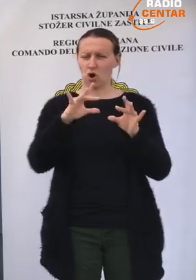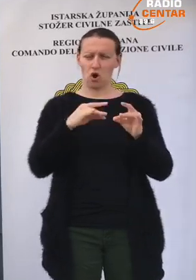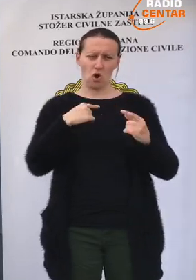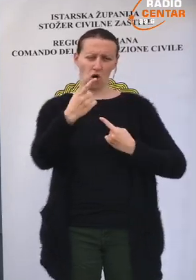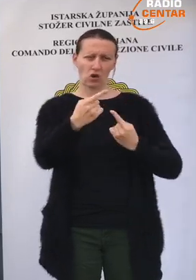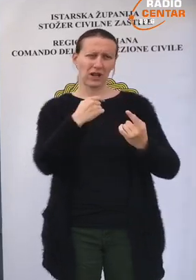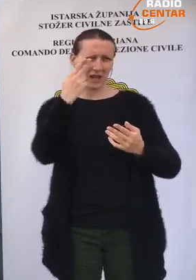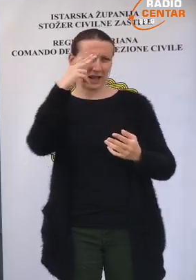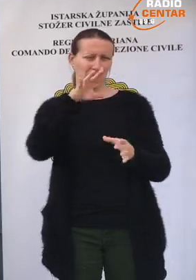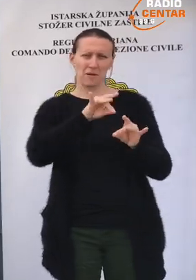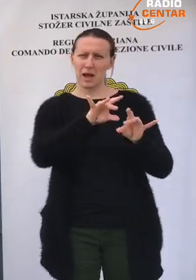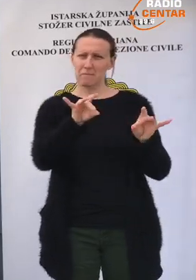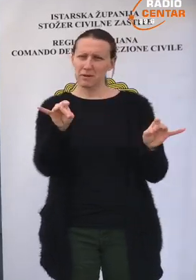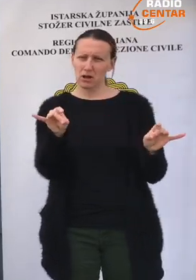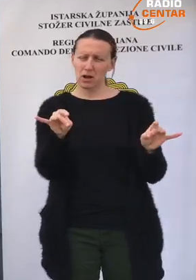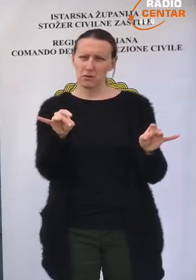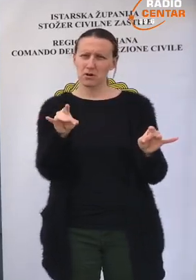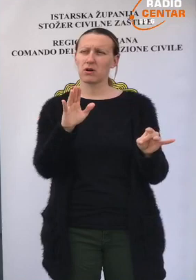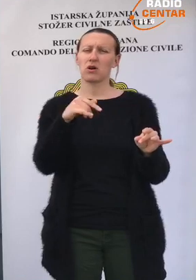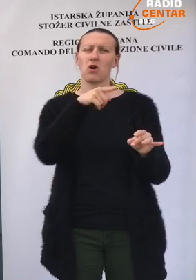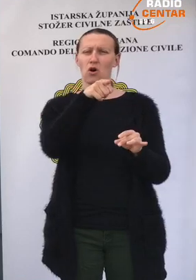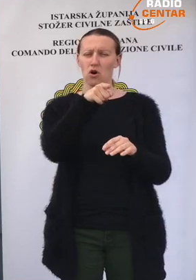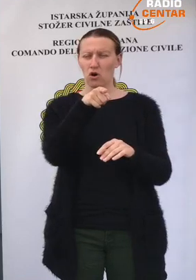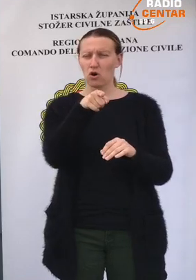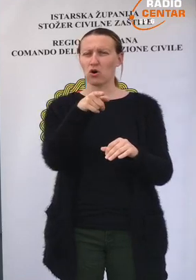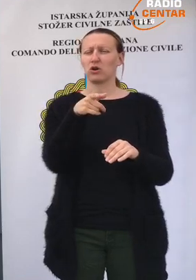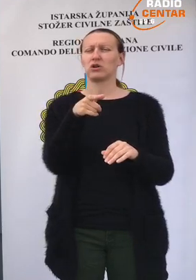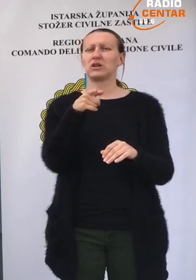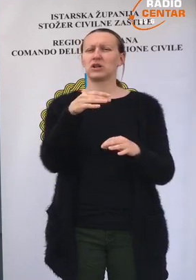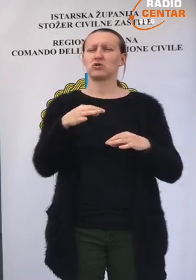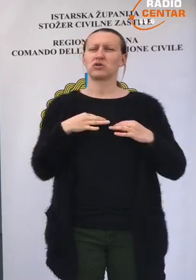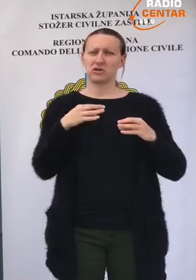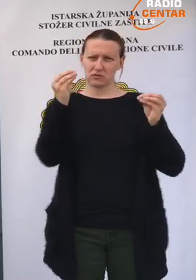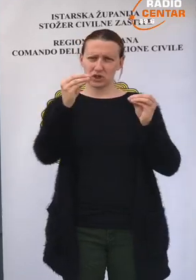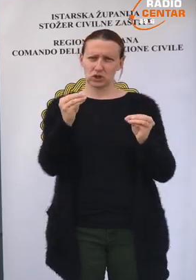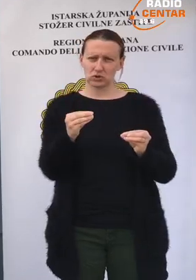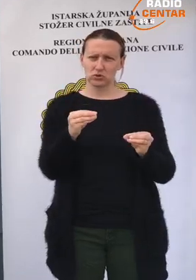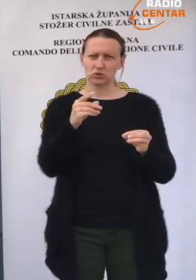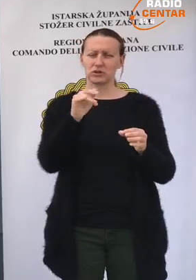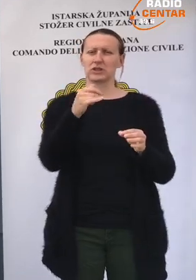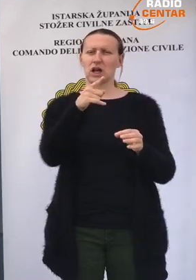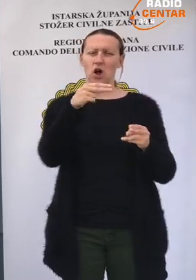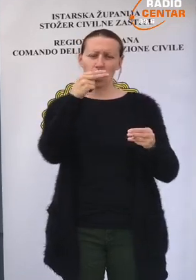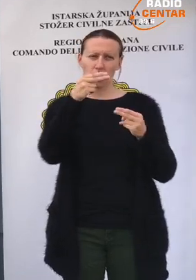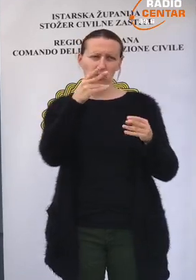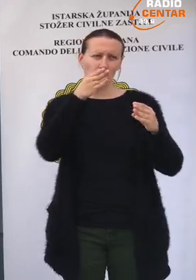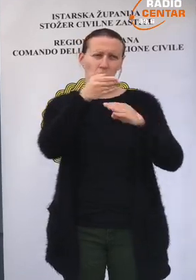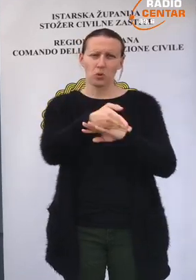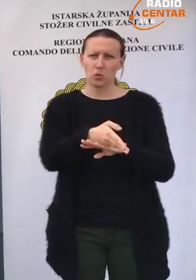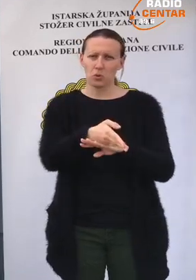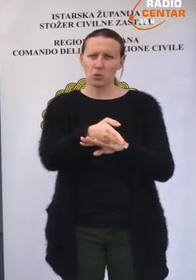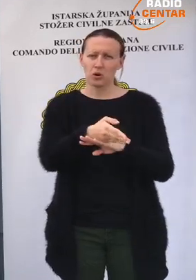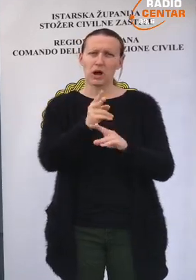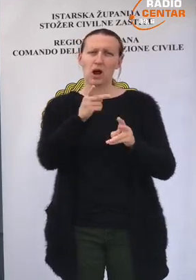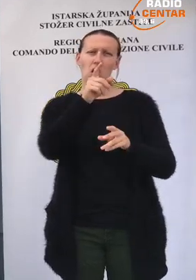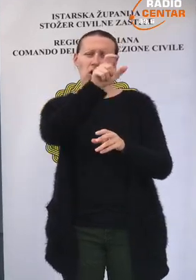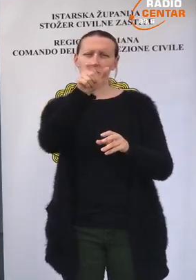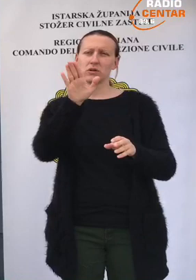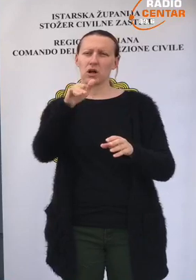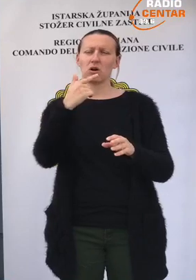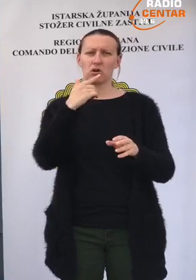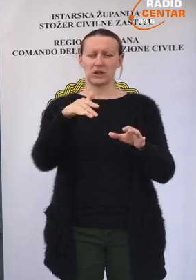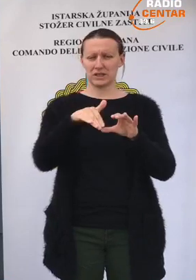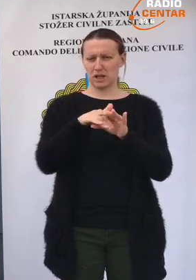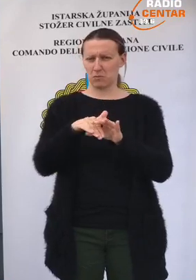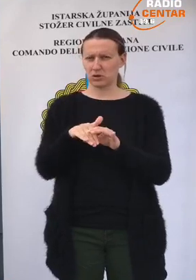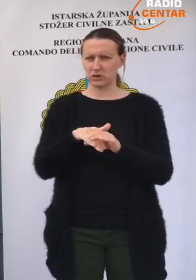kontakta i nepoznate epidemiologije, pa nam oni u zdravstvenom sustavu služe za kontrolu ulaza kako pacijenata,